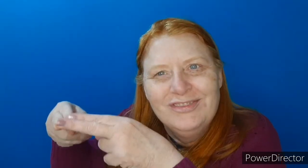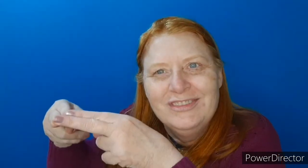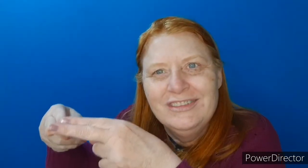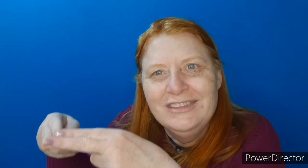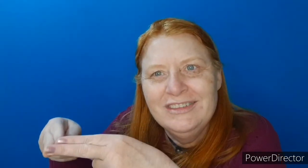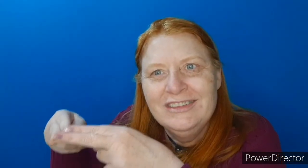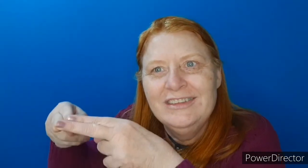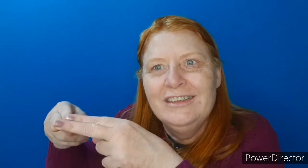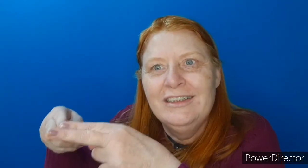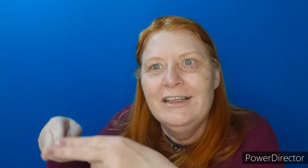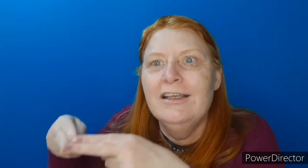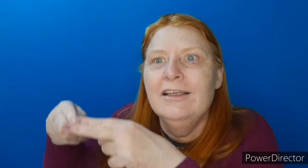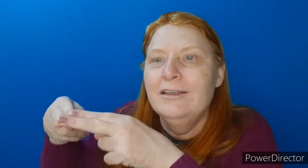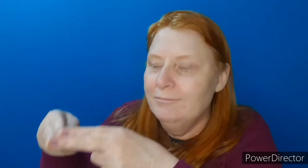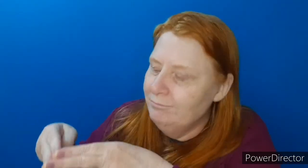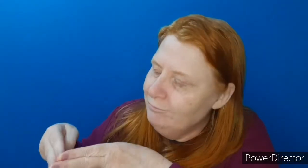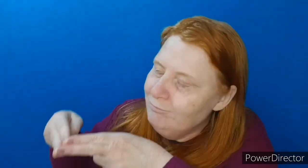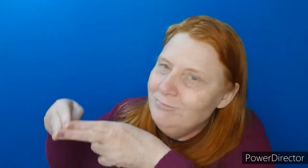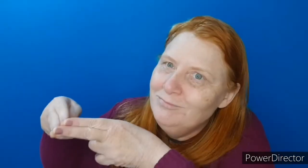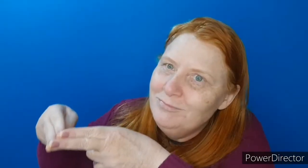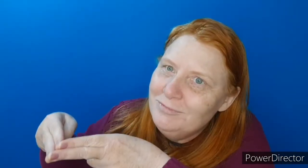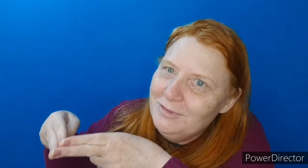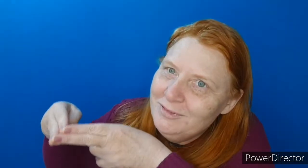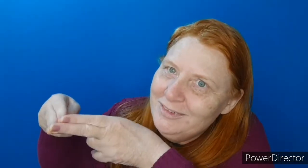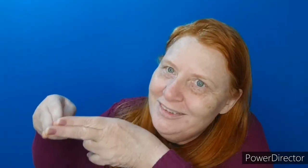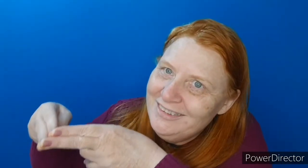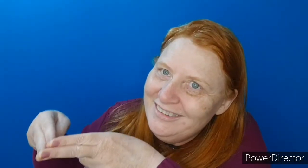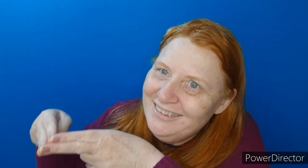bote. O